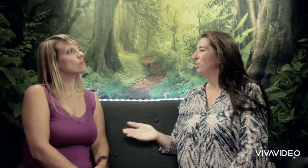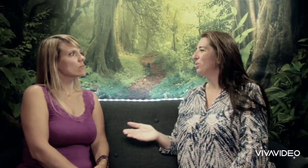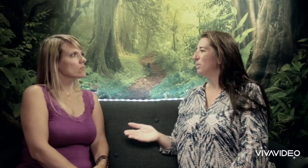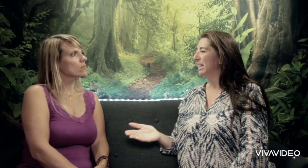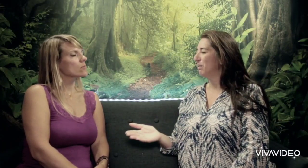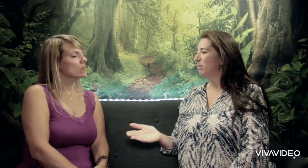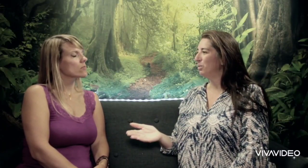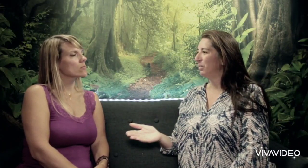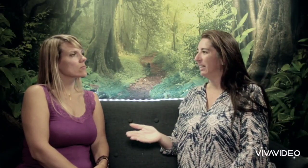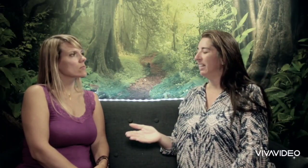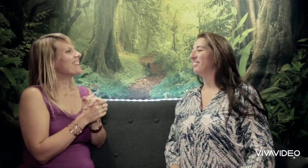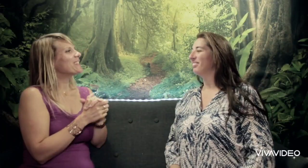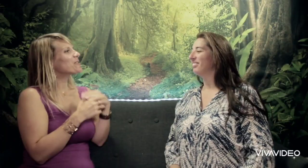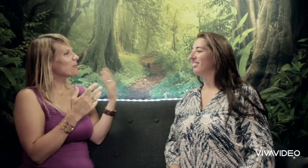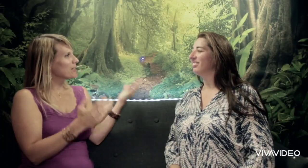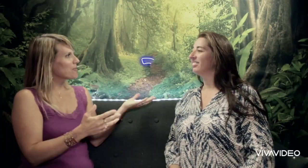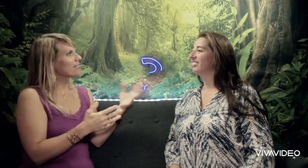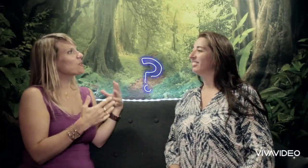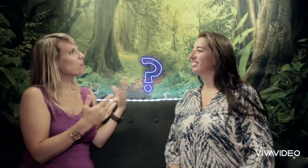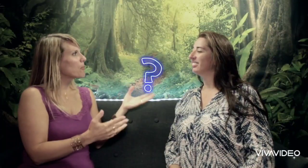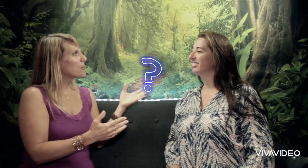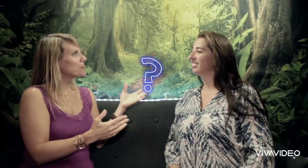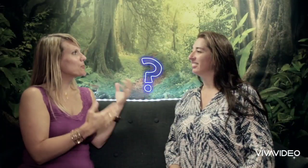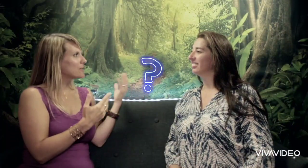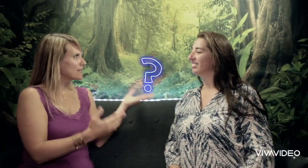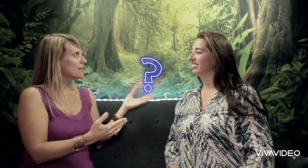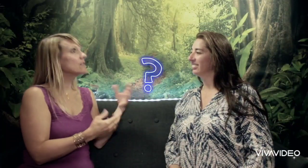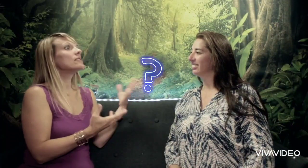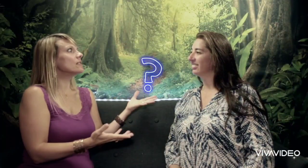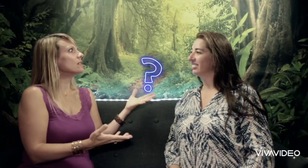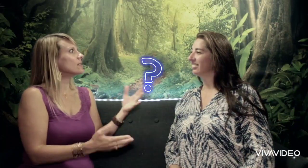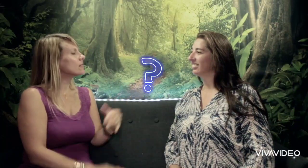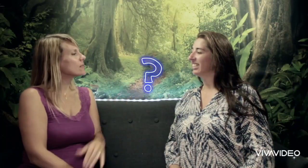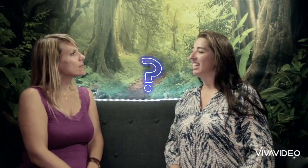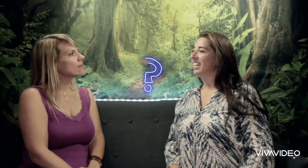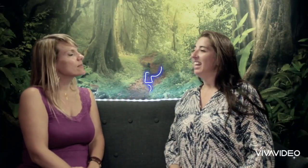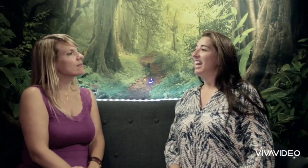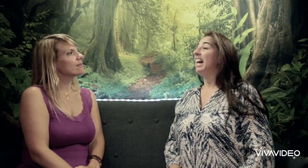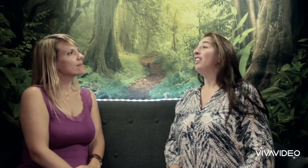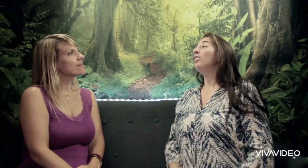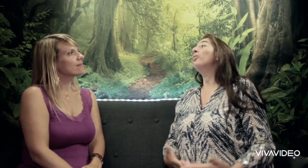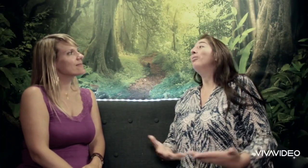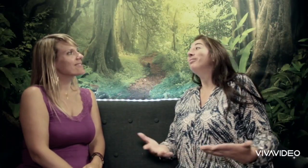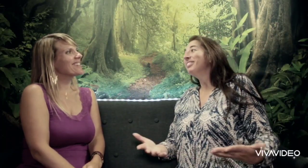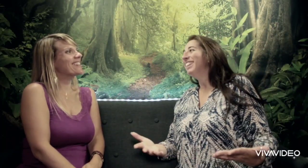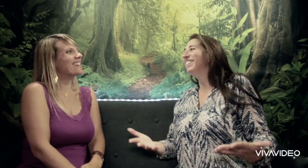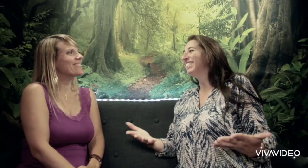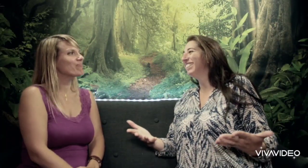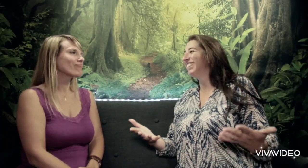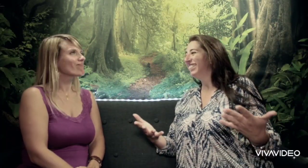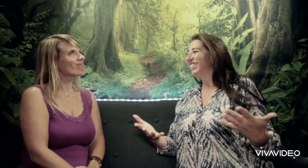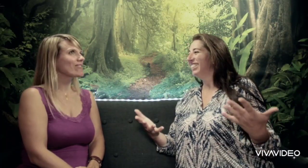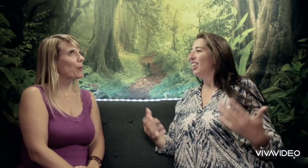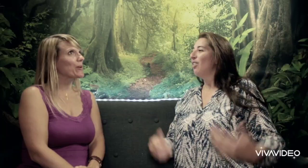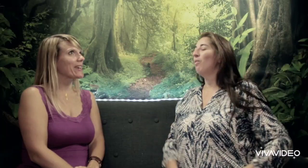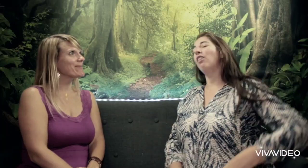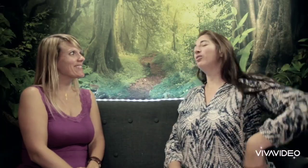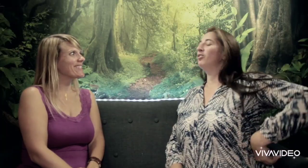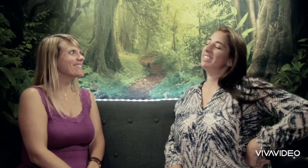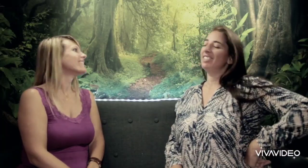soit capable de le faire. Est-ce que tous les enfants à qui on propose de signer, signent ? Alors non. Bon, vous pouvez s